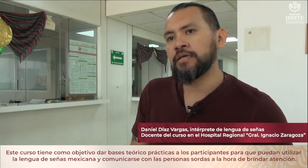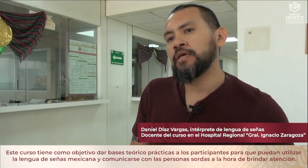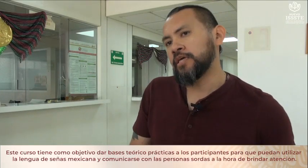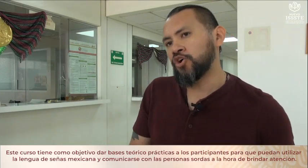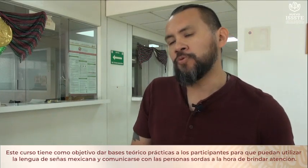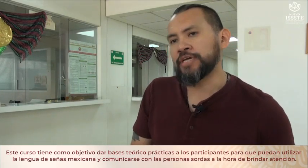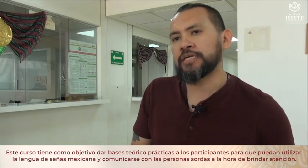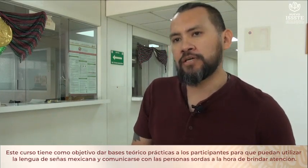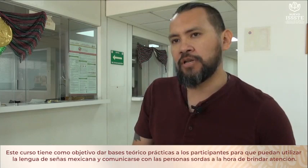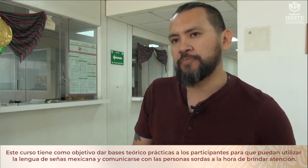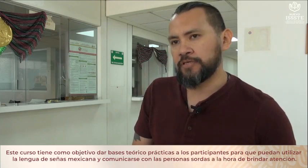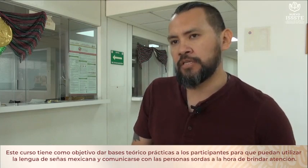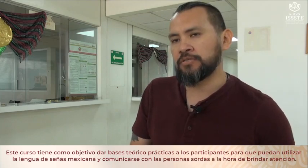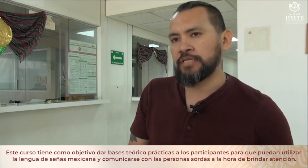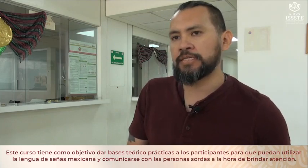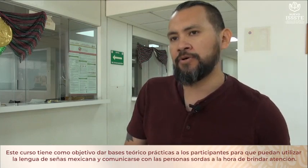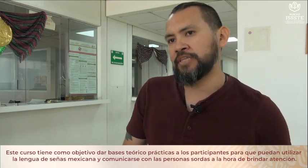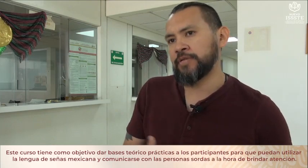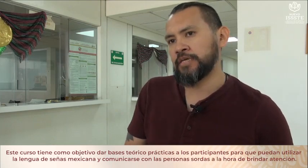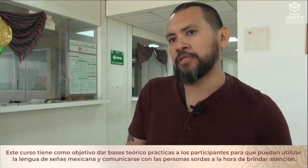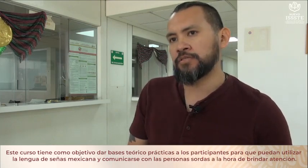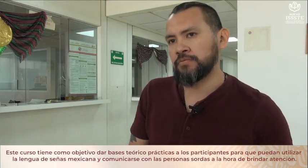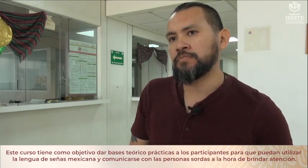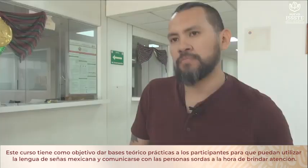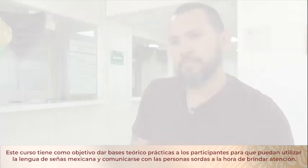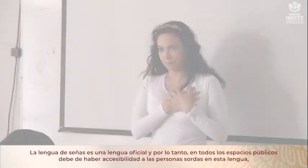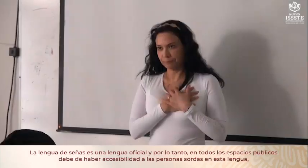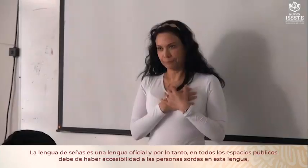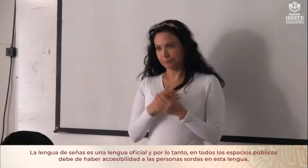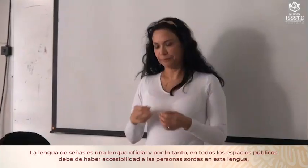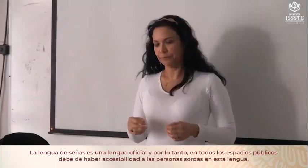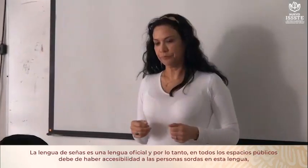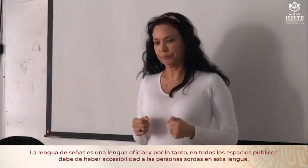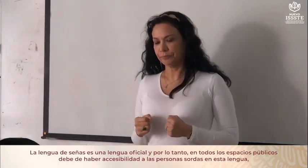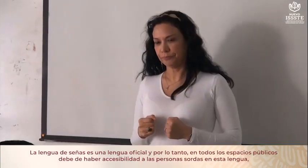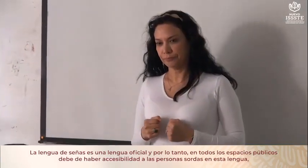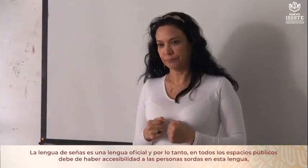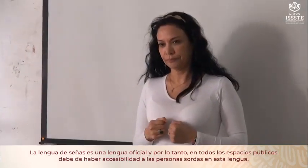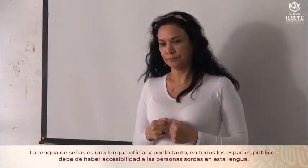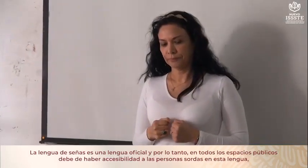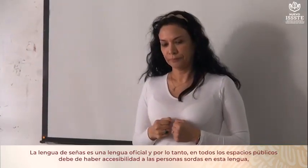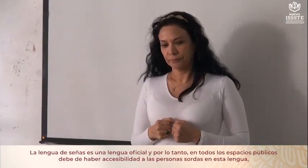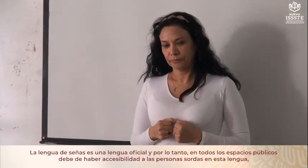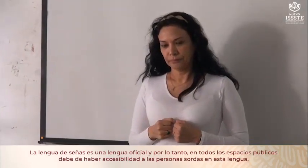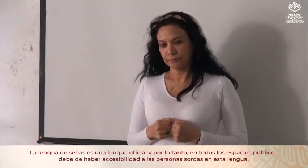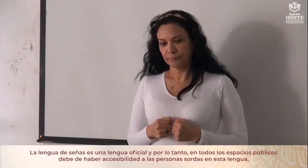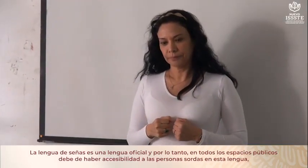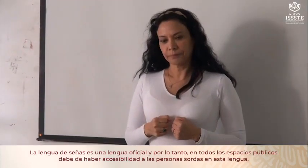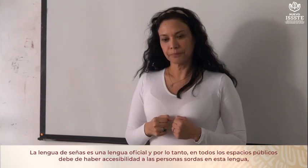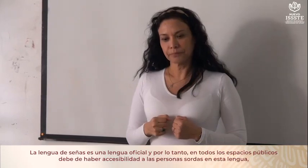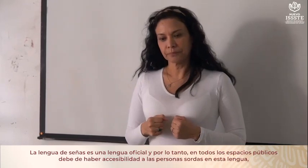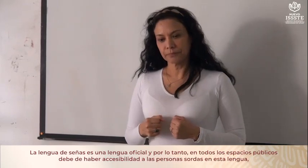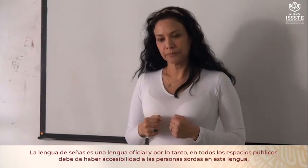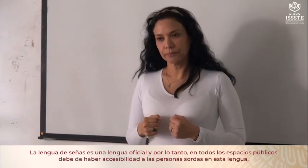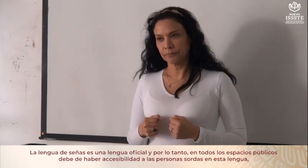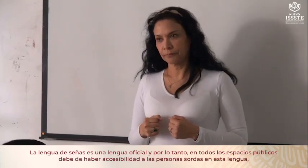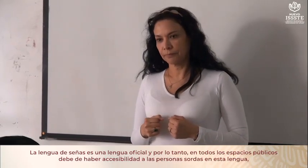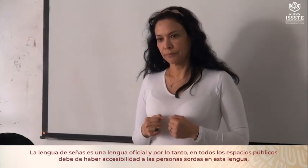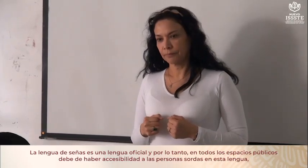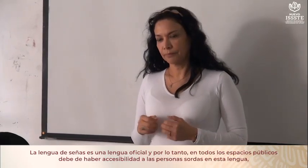y comunicarse con las personas sordas a la hora de brindar atención. La lengua de señas es una lengua oficial y por lo tanto en todos los espacios públicos debe haber accesibilidad